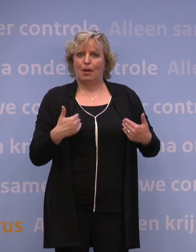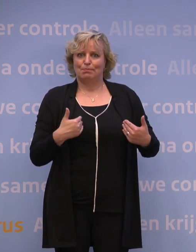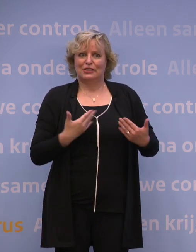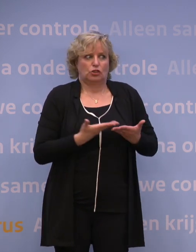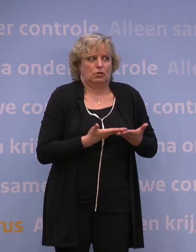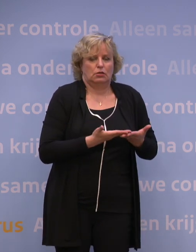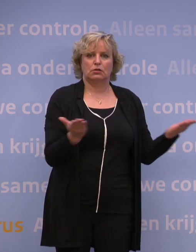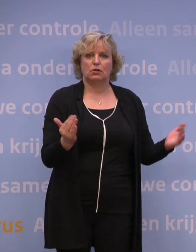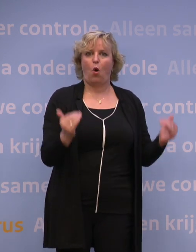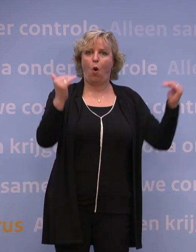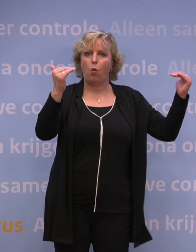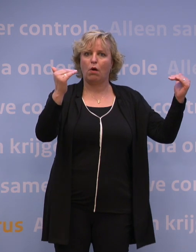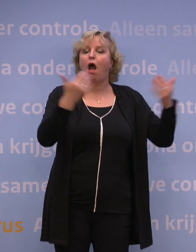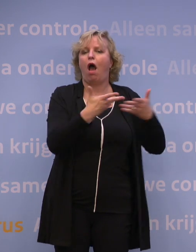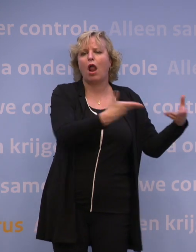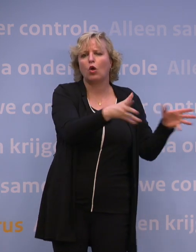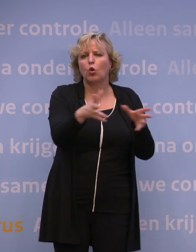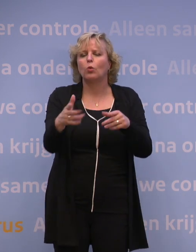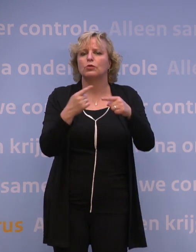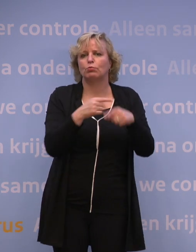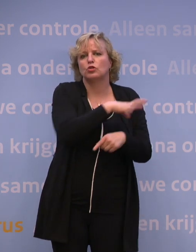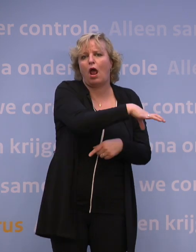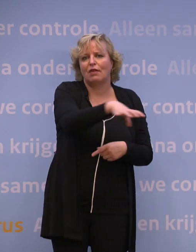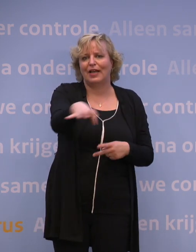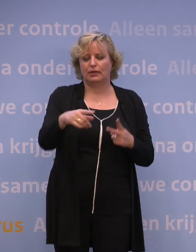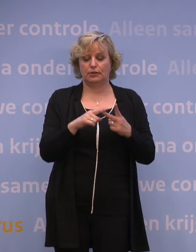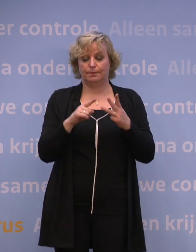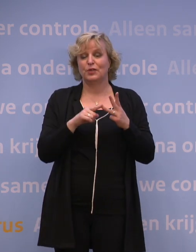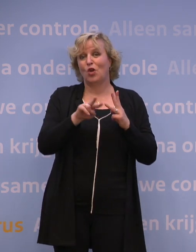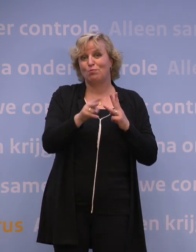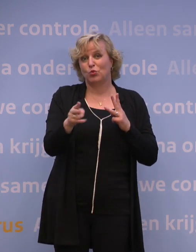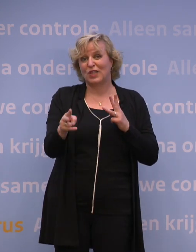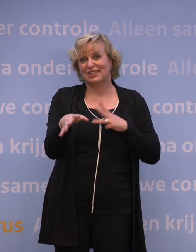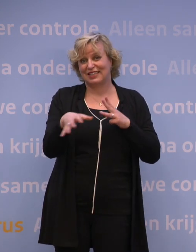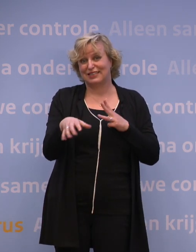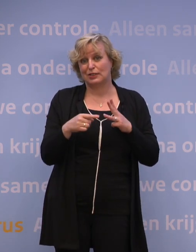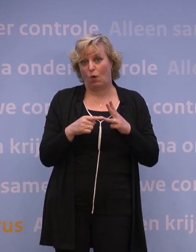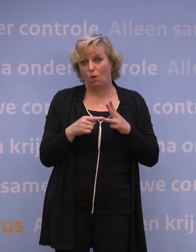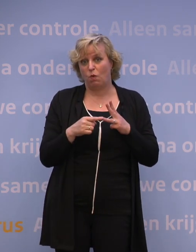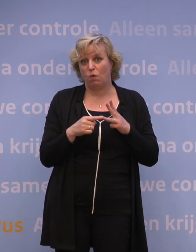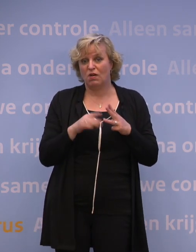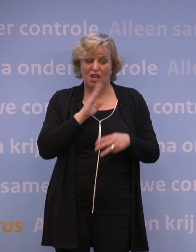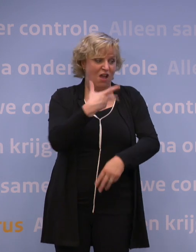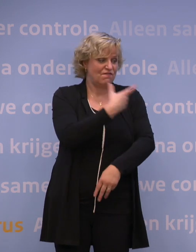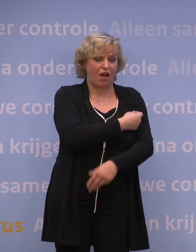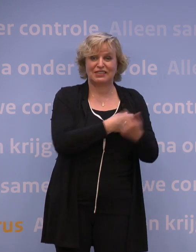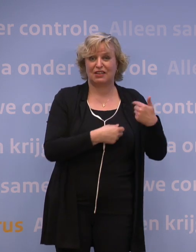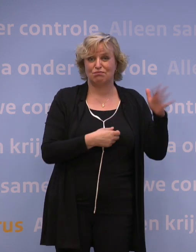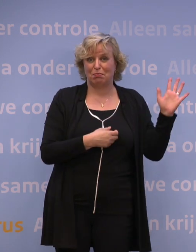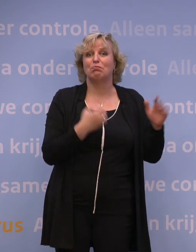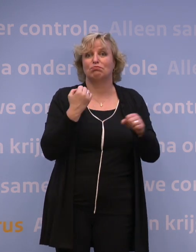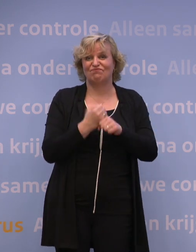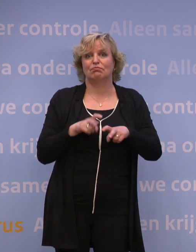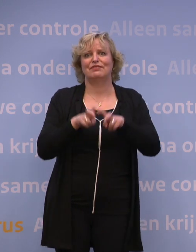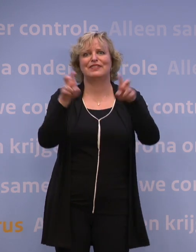groepen en in alle wijken. Mutaties blijven een risico, zeker als ze zich minder aantrekken van vaccins. En,